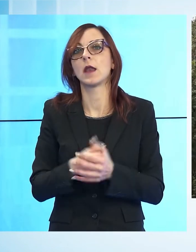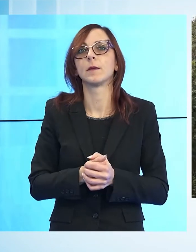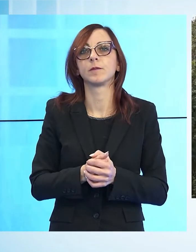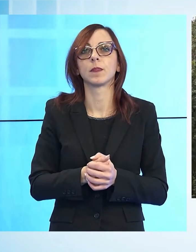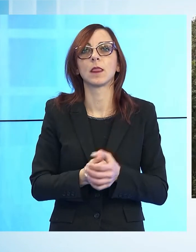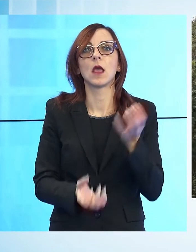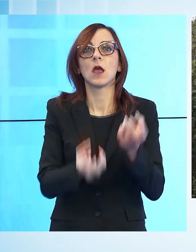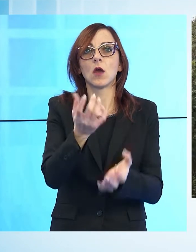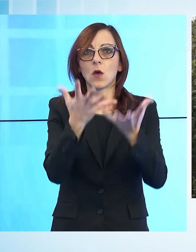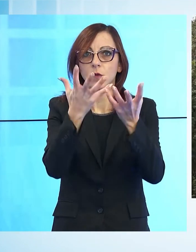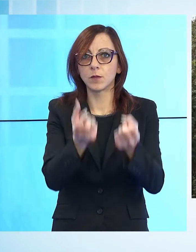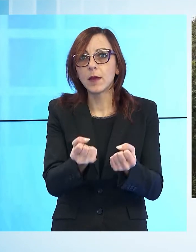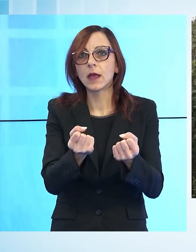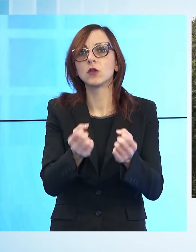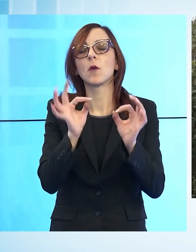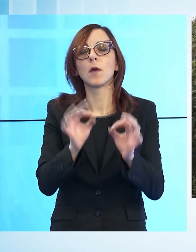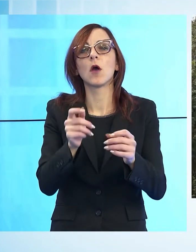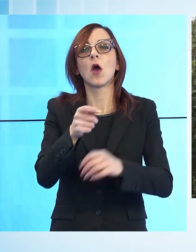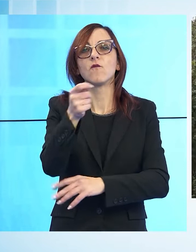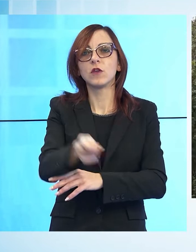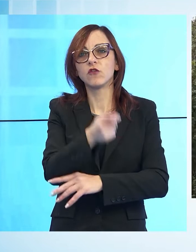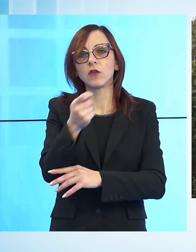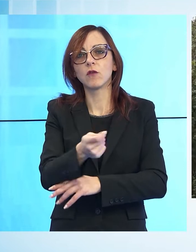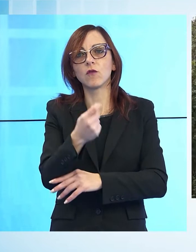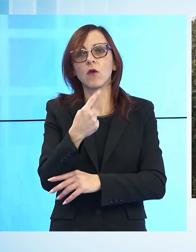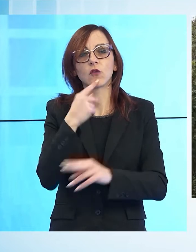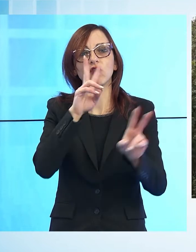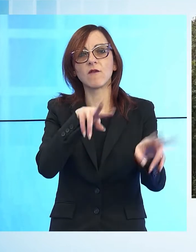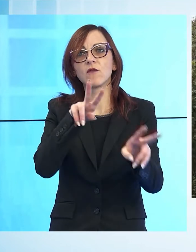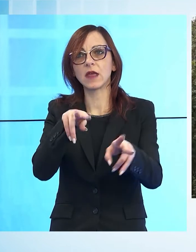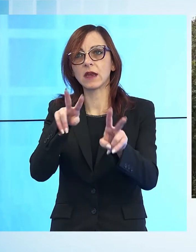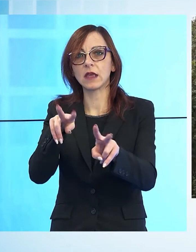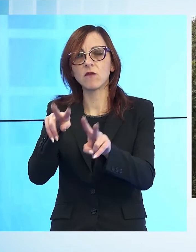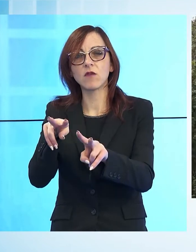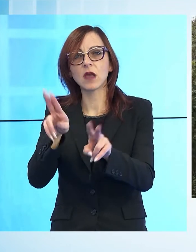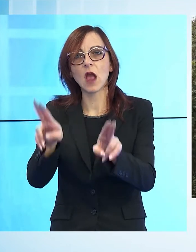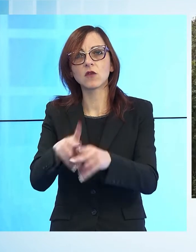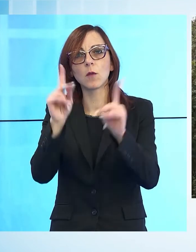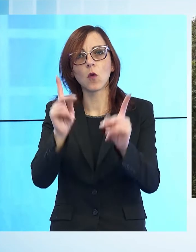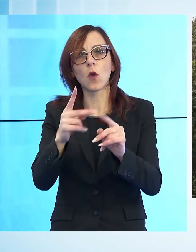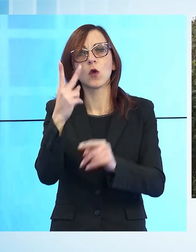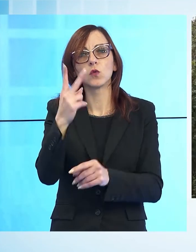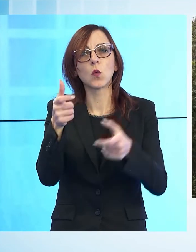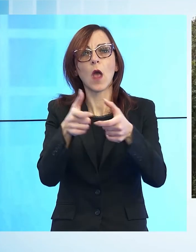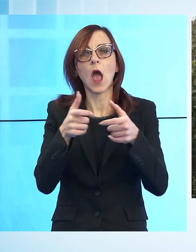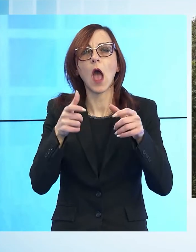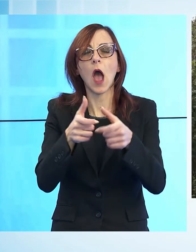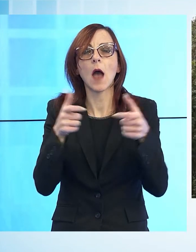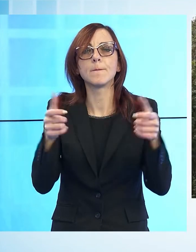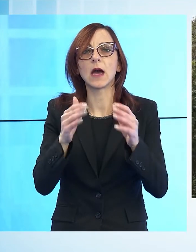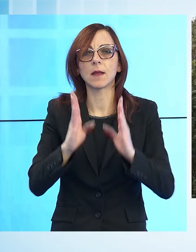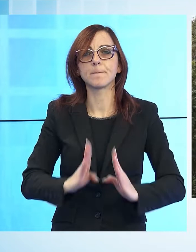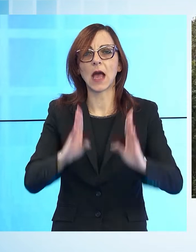di spegnimento il personale dei vigili del fuoco ha compiuto verifiche al termine delle quali due degli appartamenti dello stabile